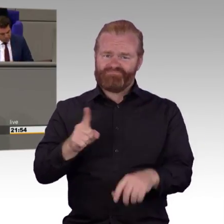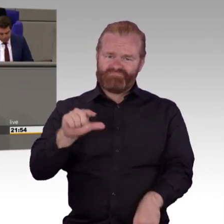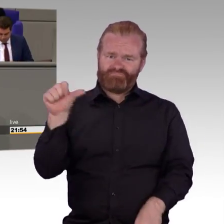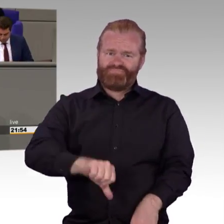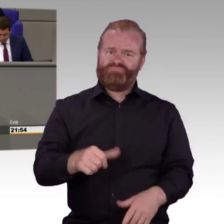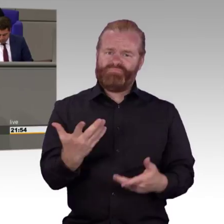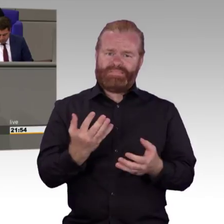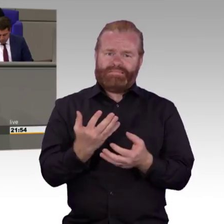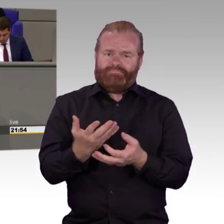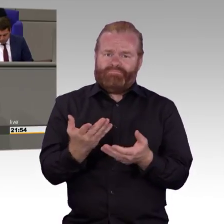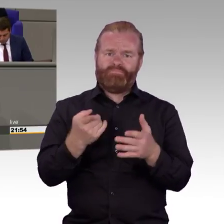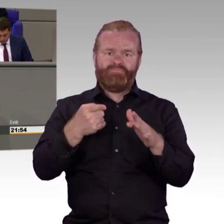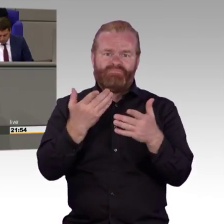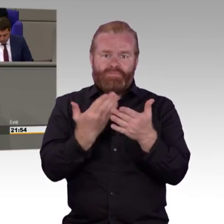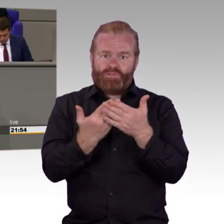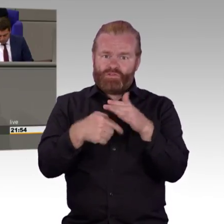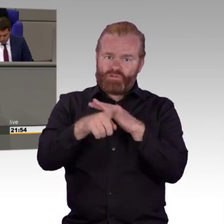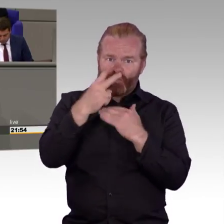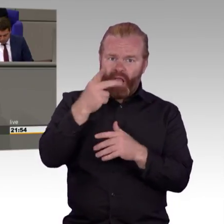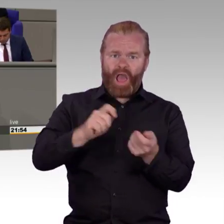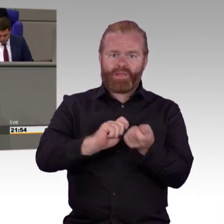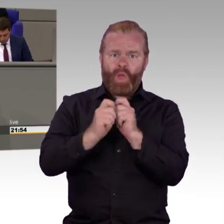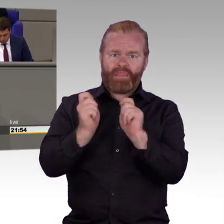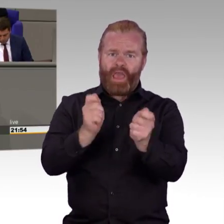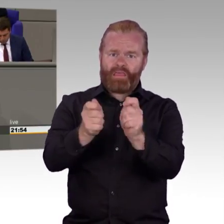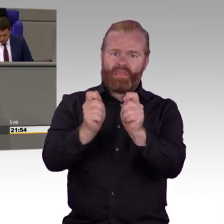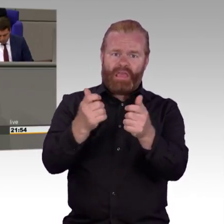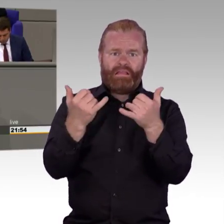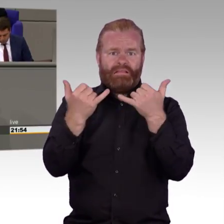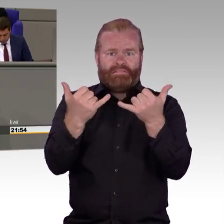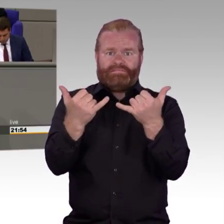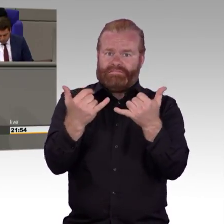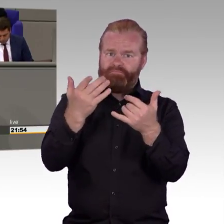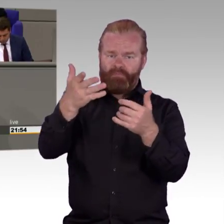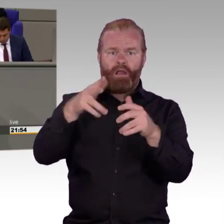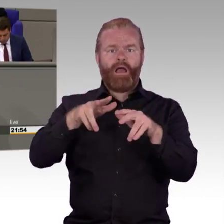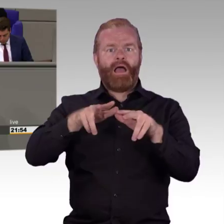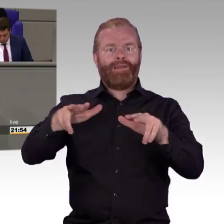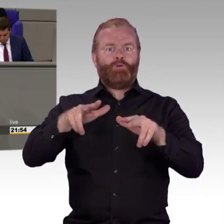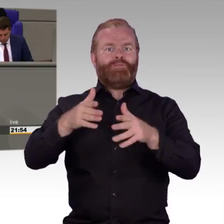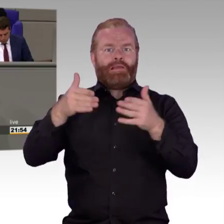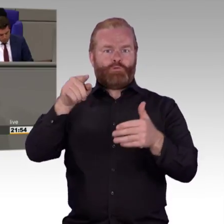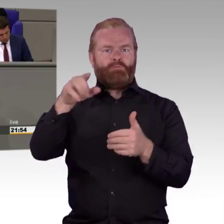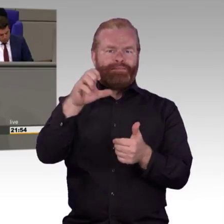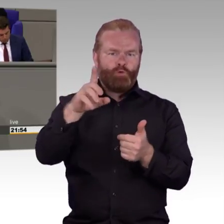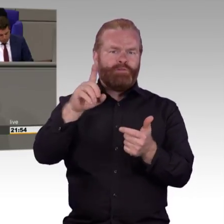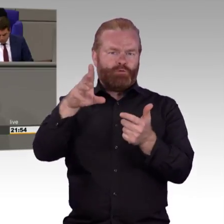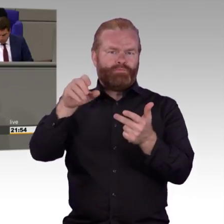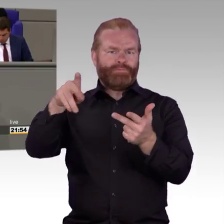Zweiklassendigitalisierung realisiert. Ganze Bevölkerungsgruppen würden erst einmal von der Teilnahme am digitalen Fortschritt ausgeschlossen.